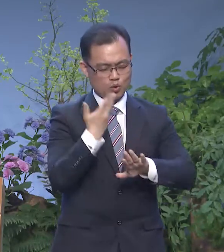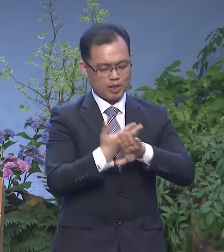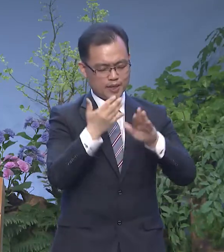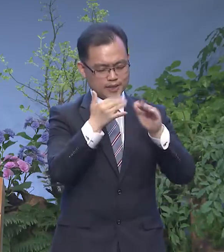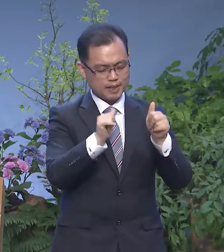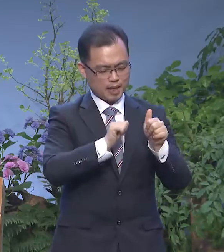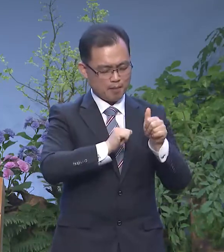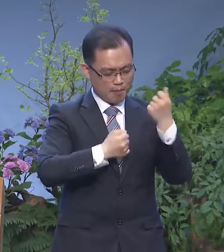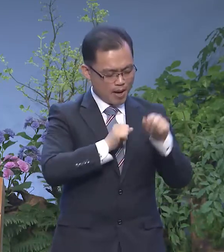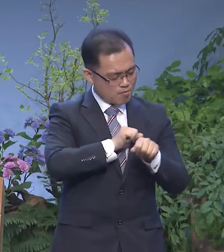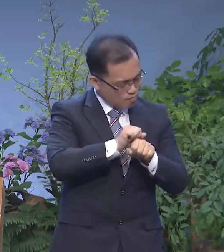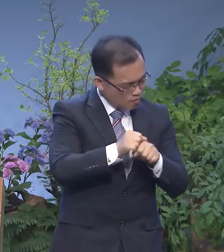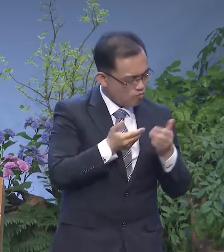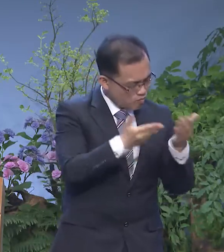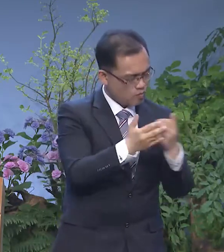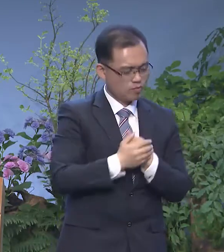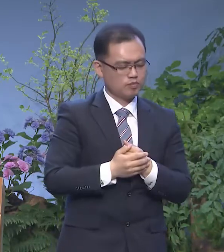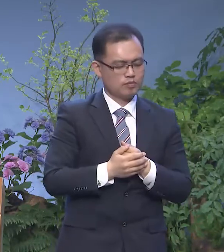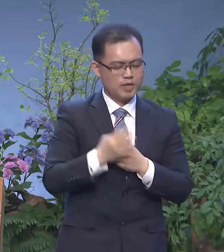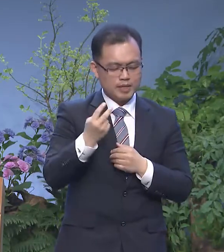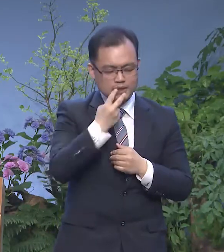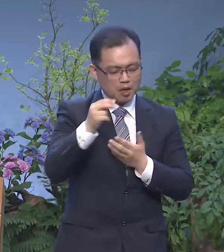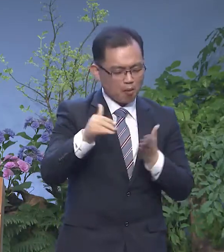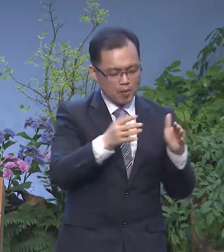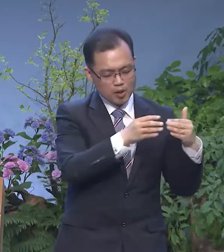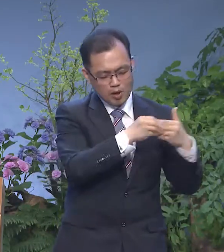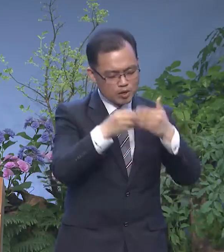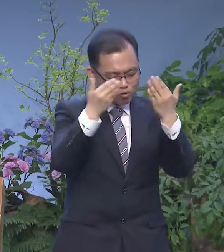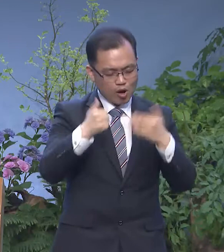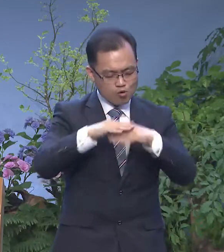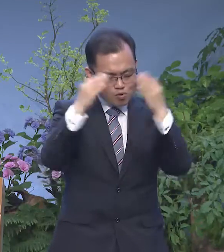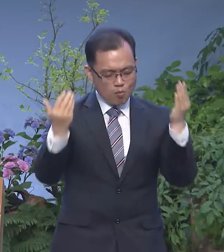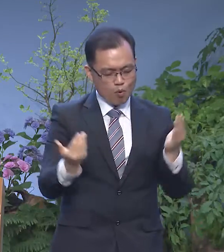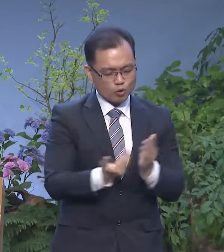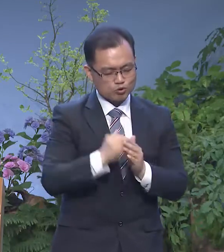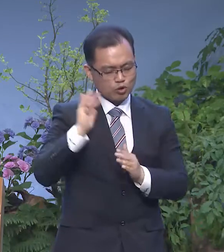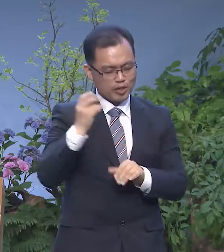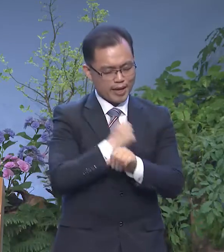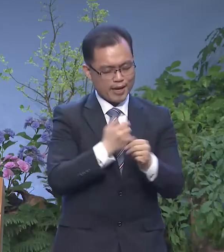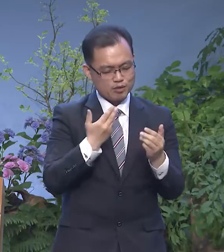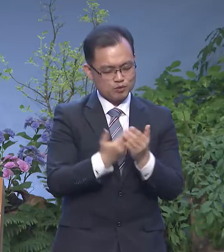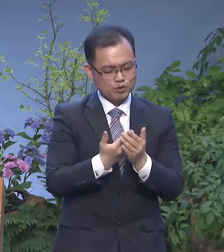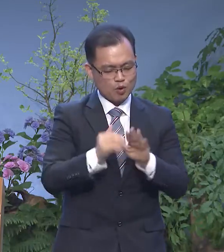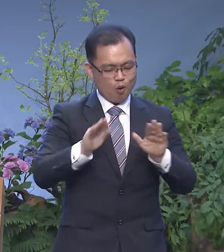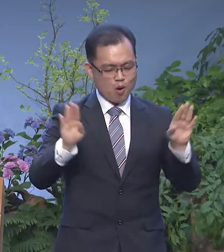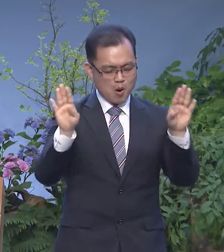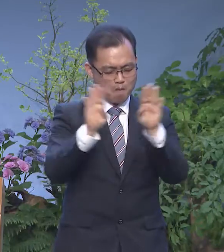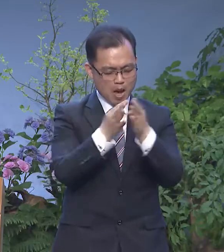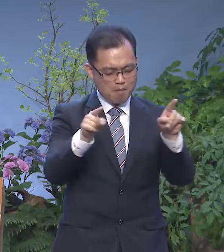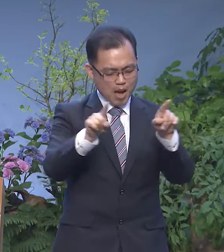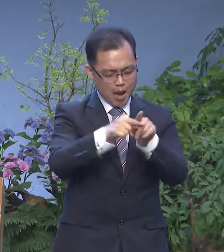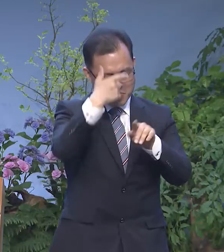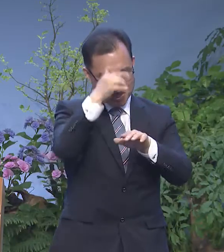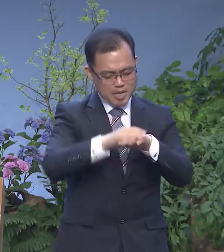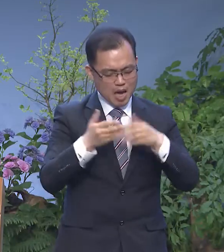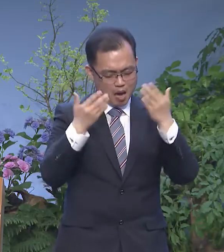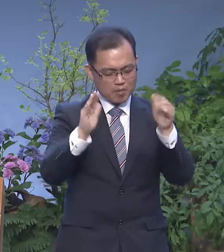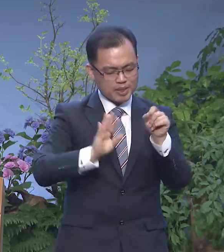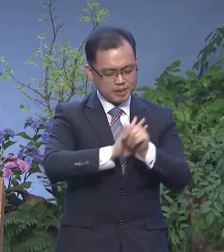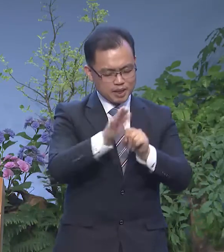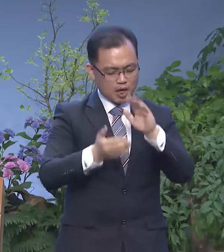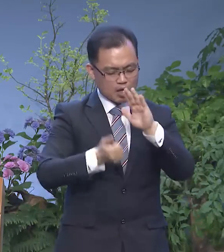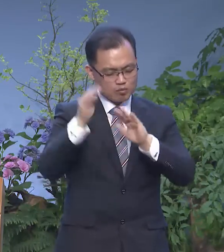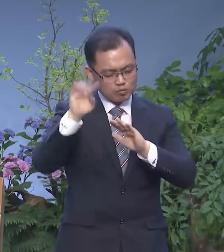그들을 생명의 길로 인도하는 우리 모두가 되게 하여 주옵소서 오늘 밤 함께 예배드리는 사랑부